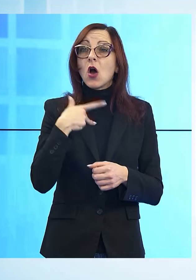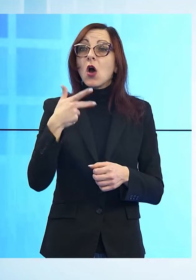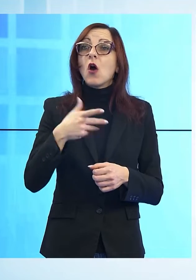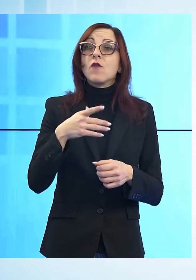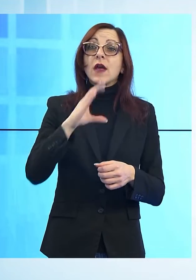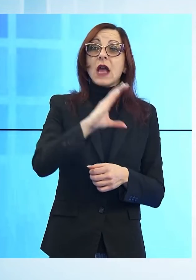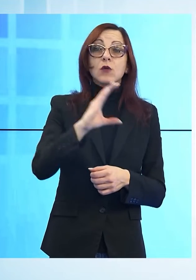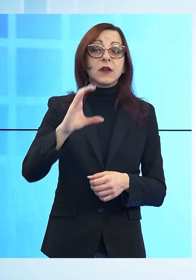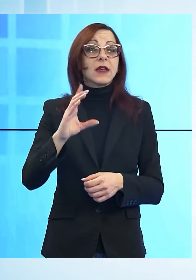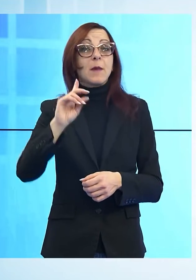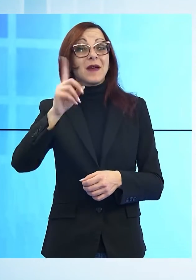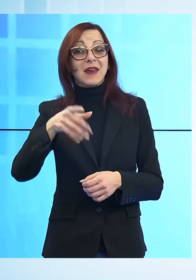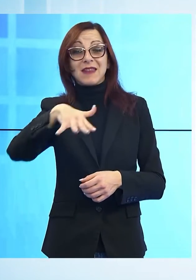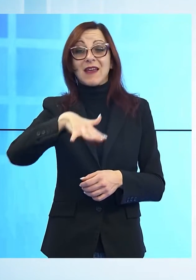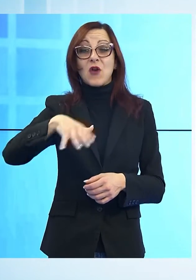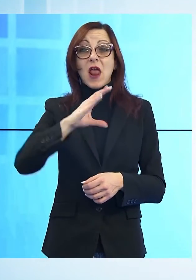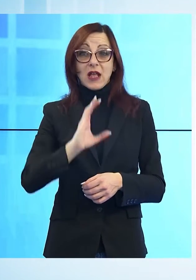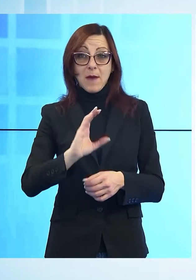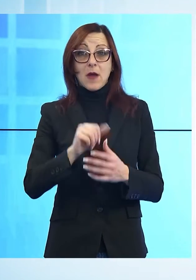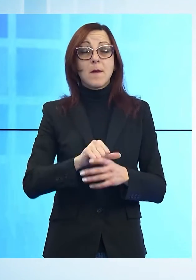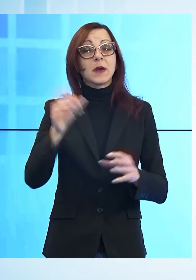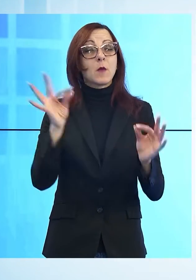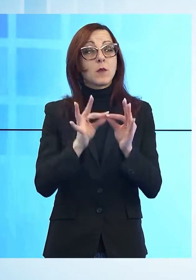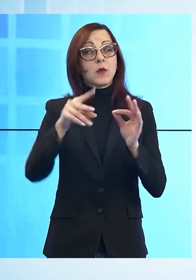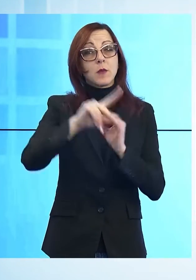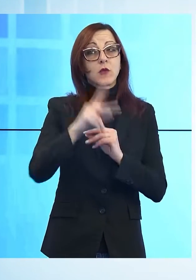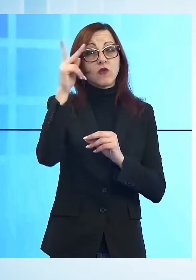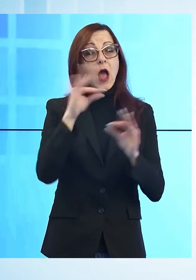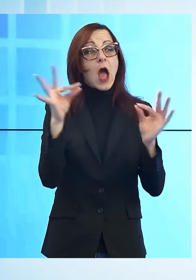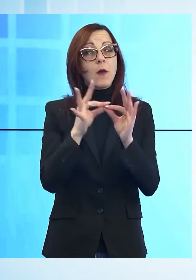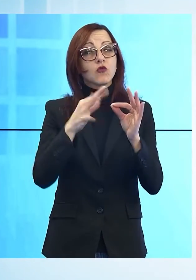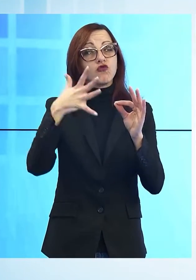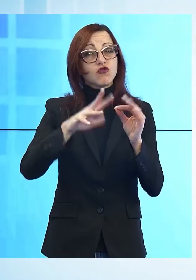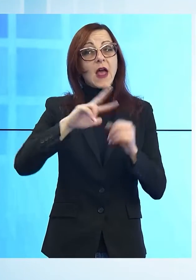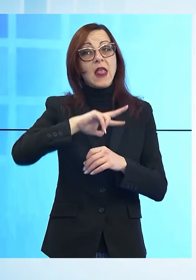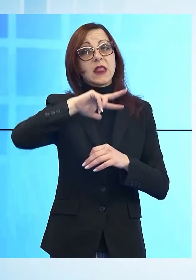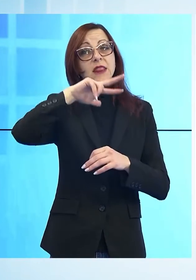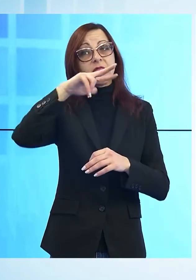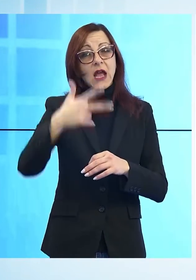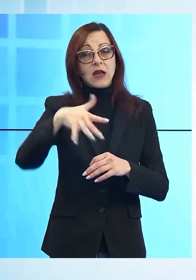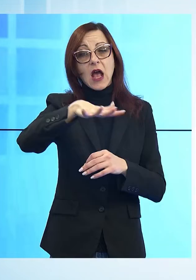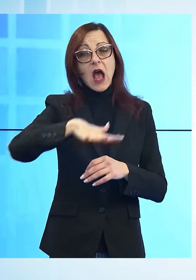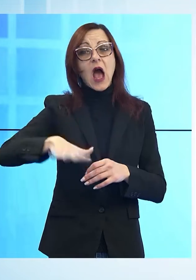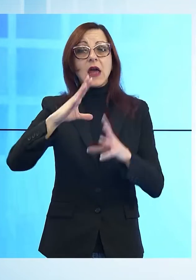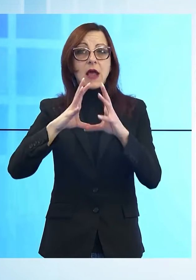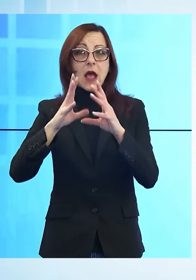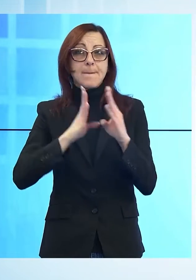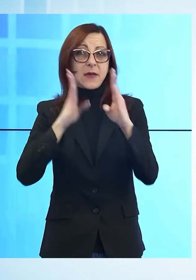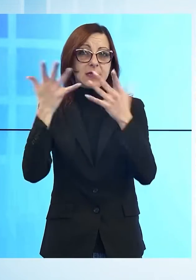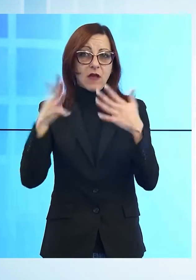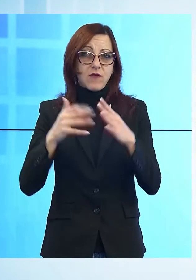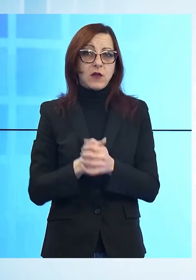Si è trattato della prima edizione per la provincia di Lucca, di un appuntamento arrivato invece già alla terza edizione per l'area pisana. Distributori,